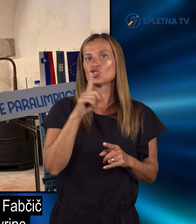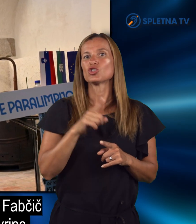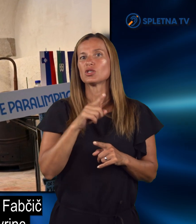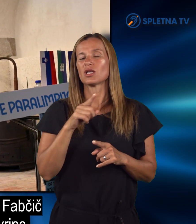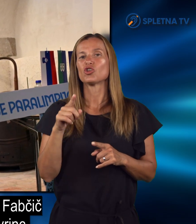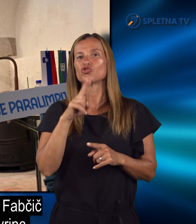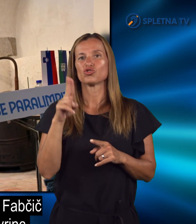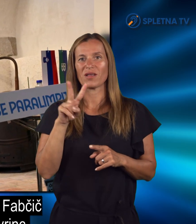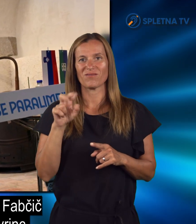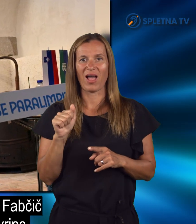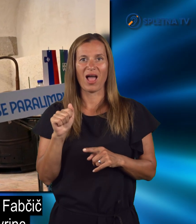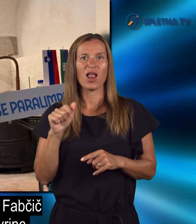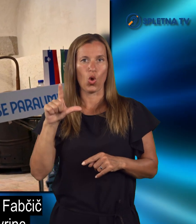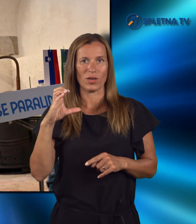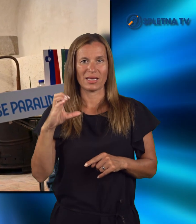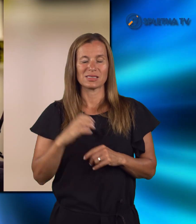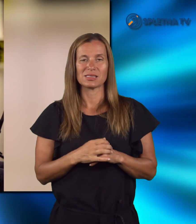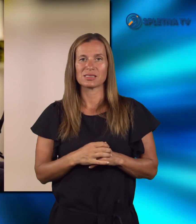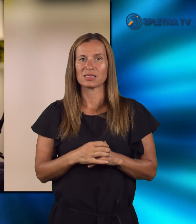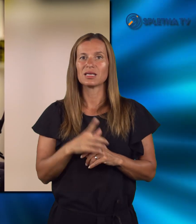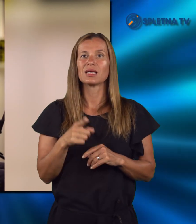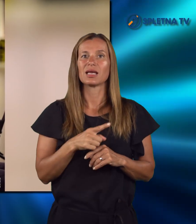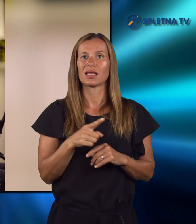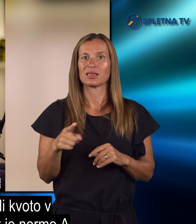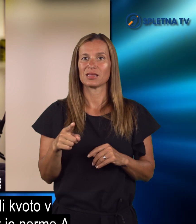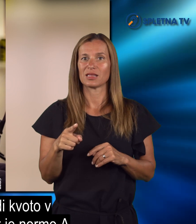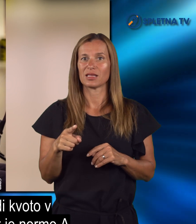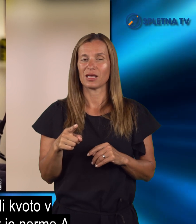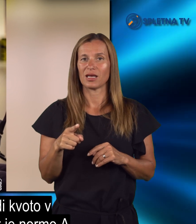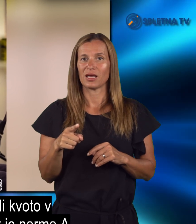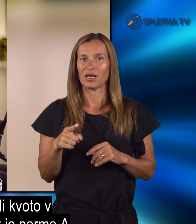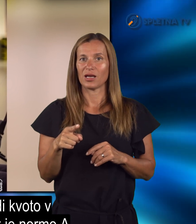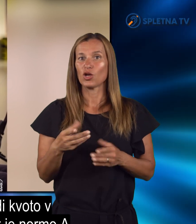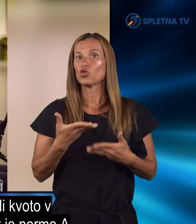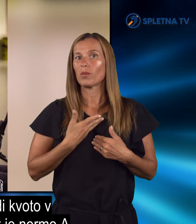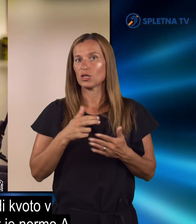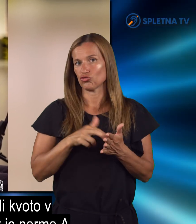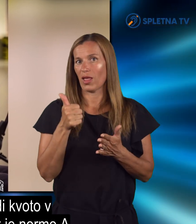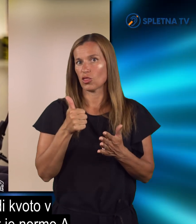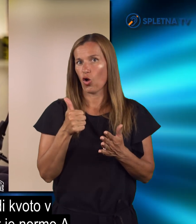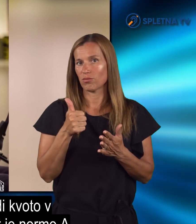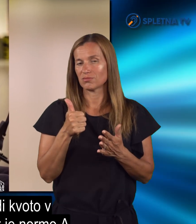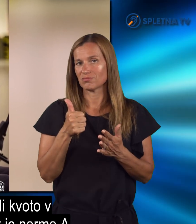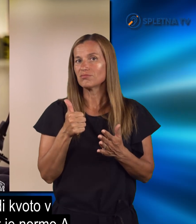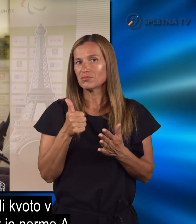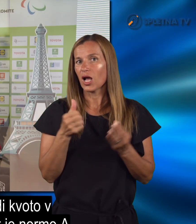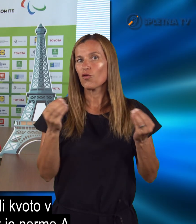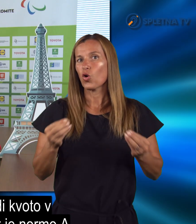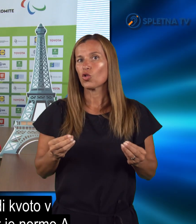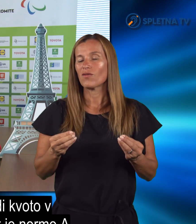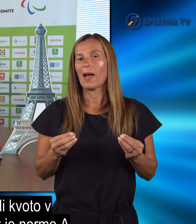pa Živa Laurinc. In pa seveda dobila se tudi ena kvota v